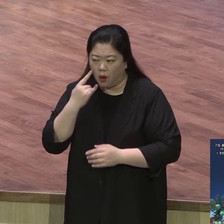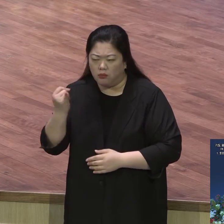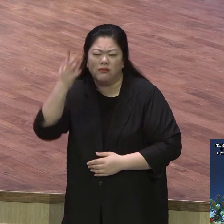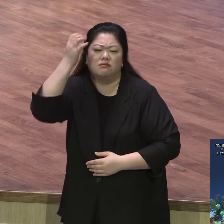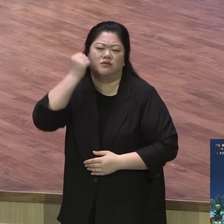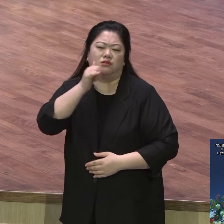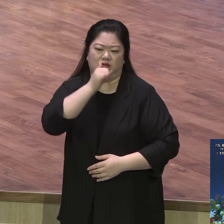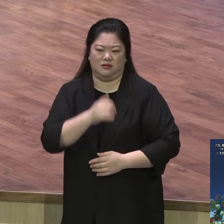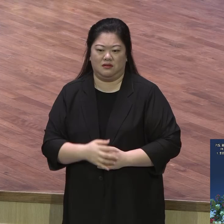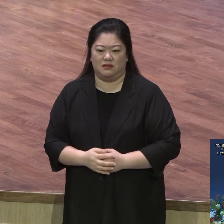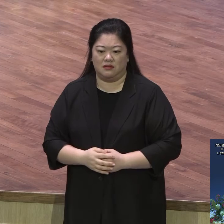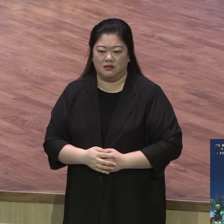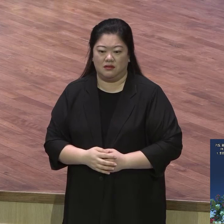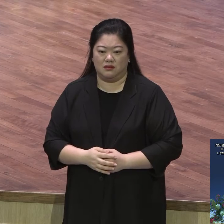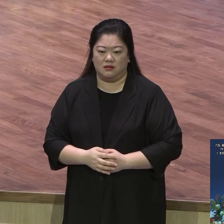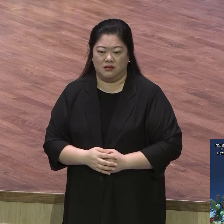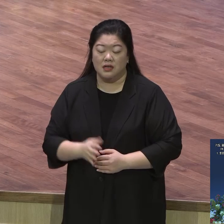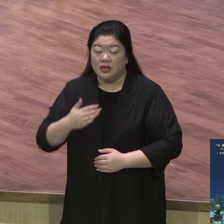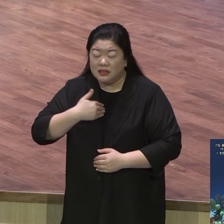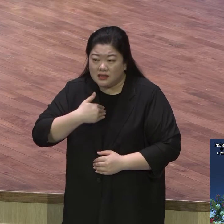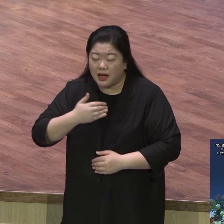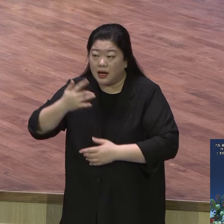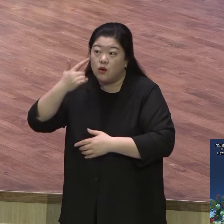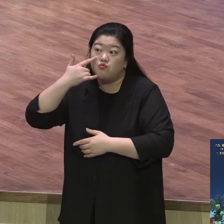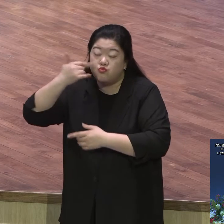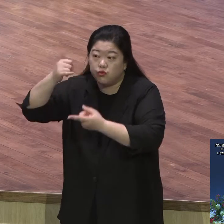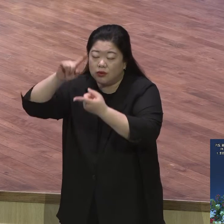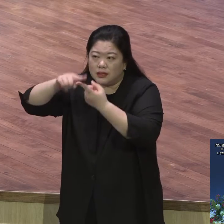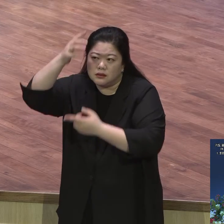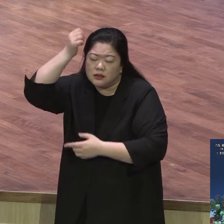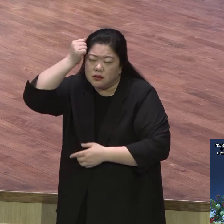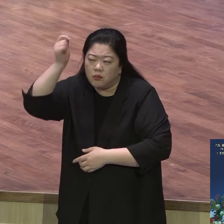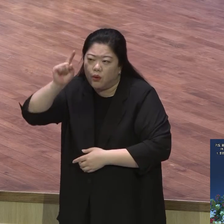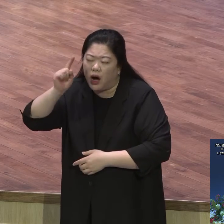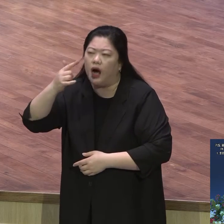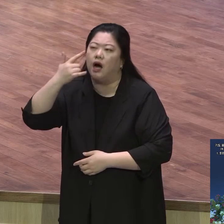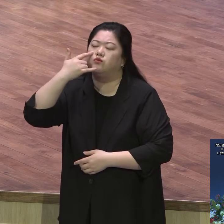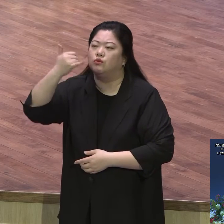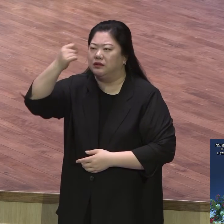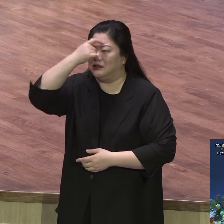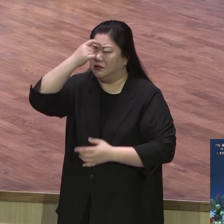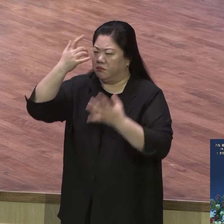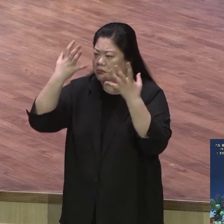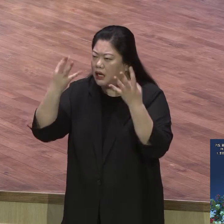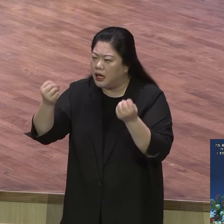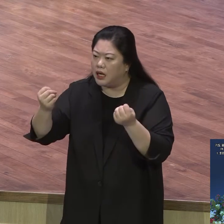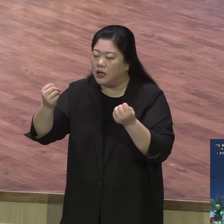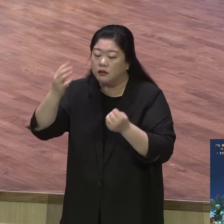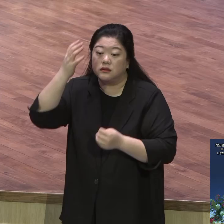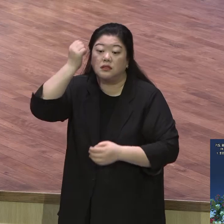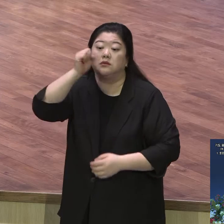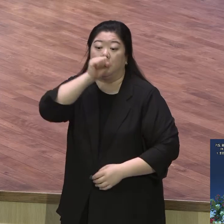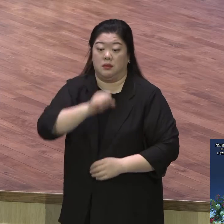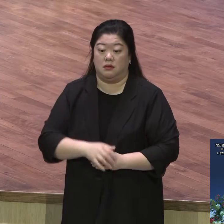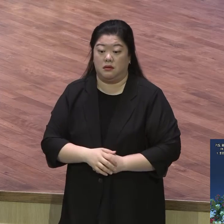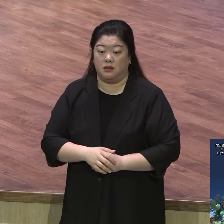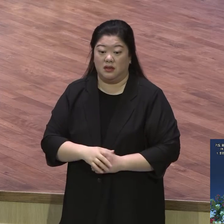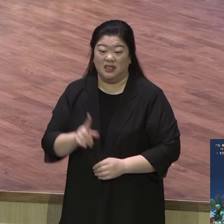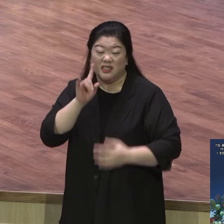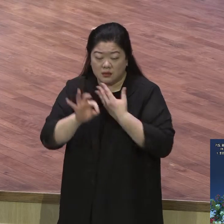유산을 자녀들에게 남길 줄 정도로 맨날 싸움이나 한 거 다투기만 한 거